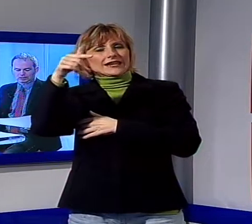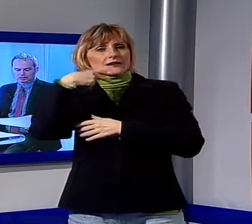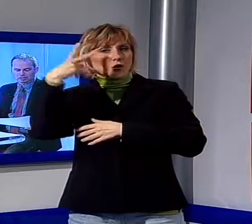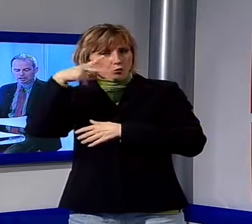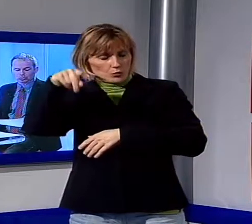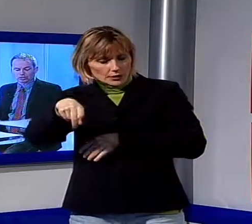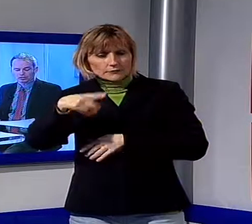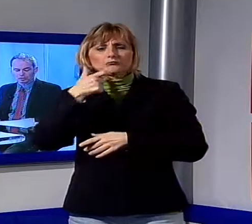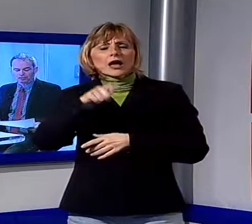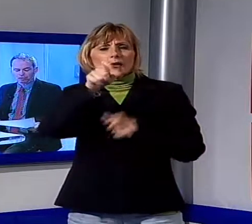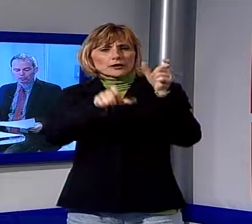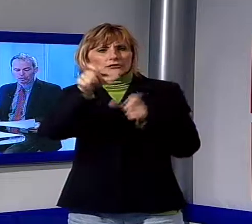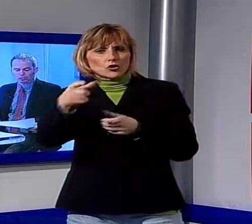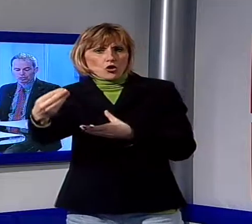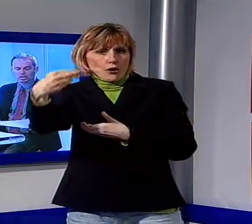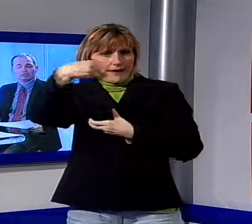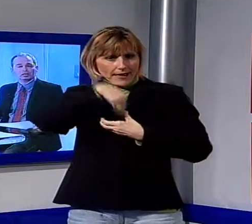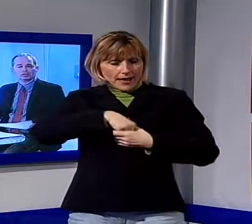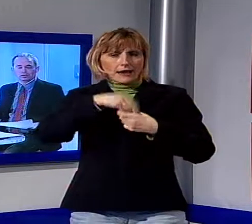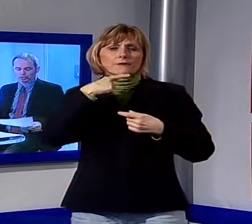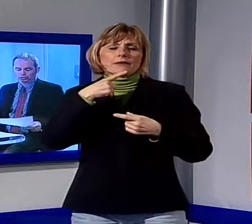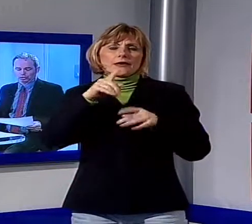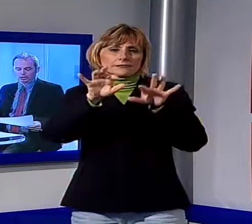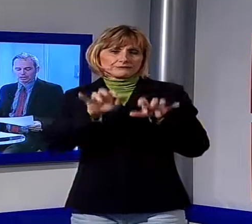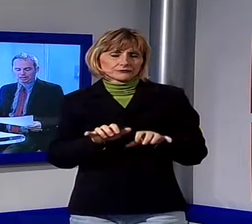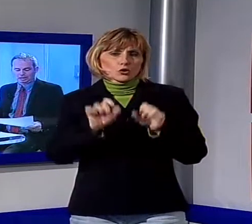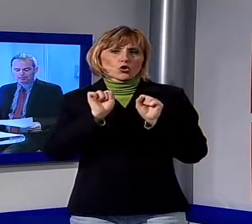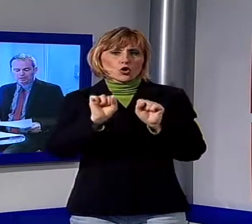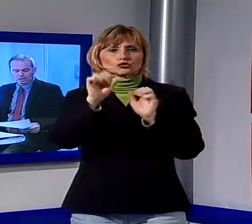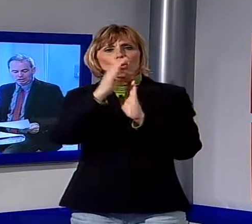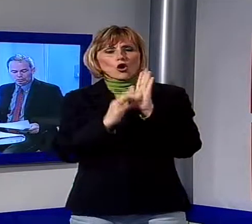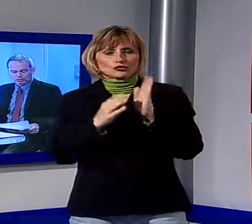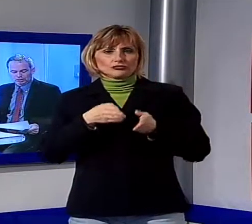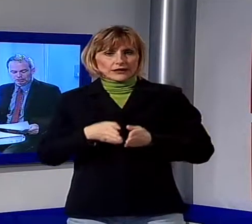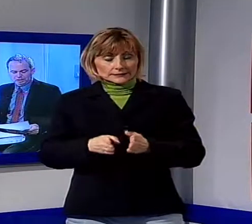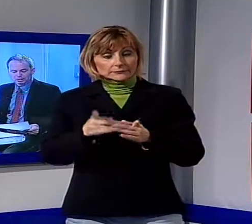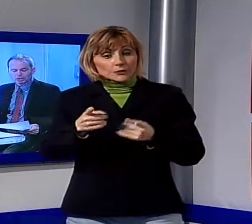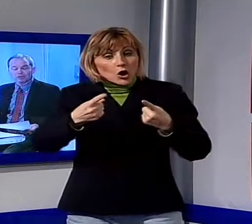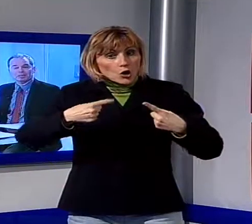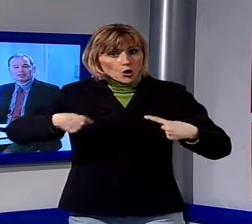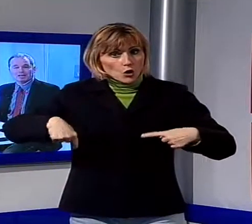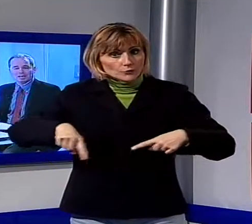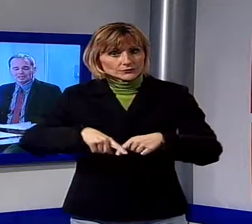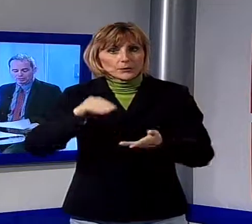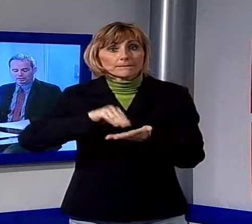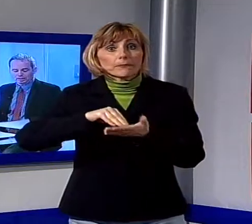'inserimento nel sistema informatico delle violazioni al codice della strada. Nella commissione esaminatrice era presente anche il comandante